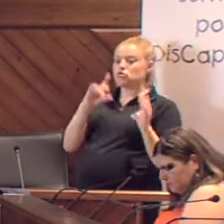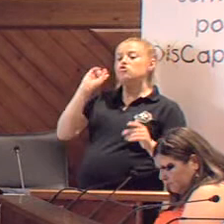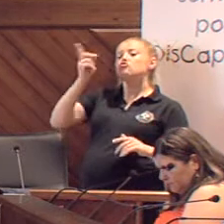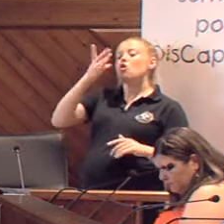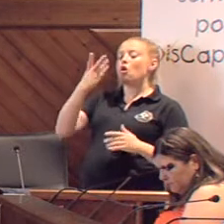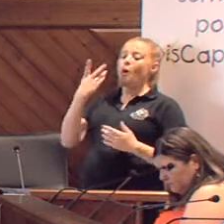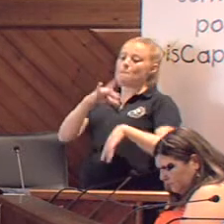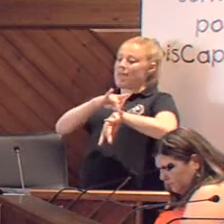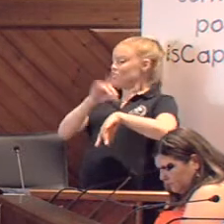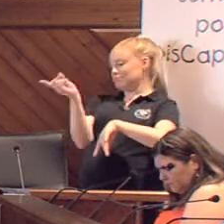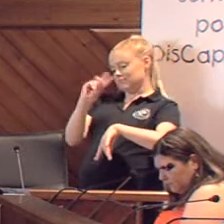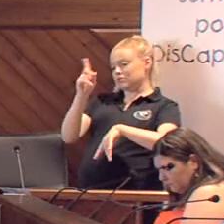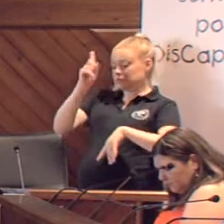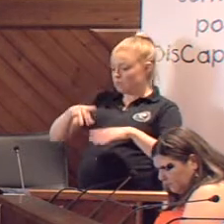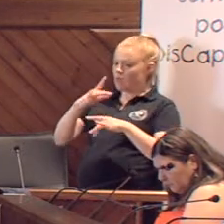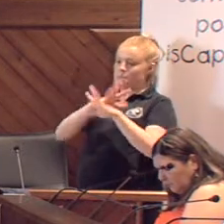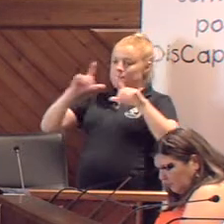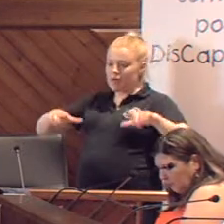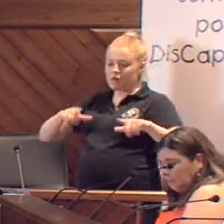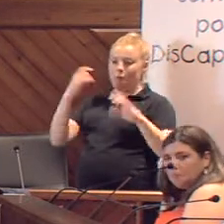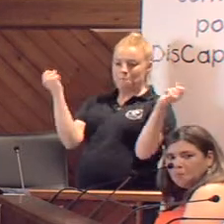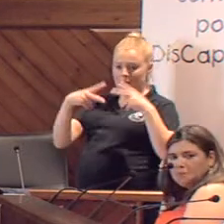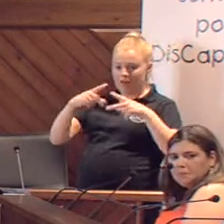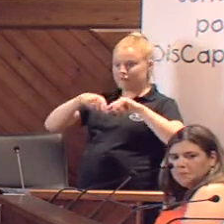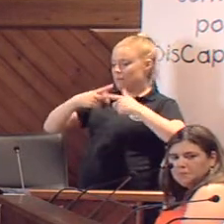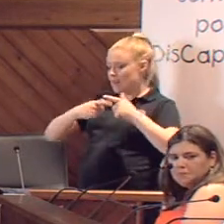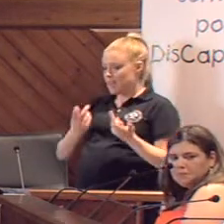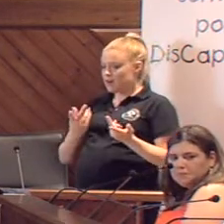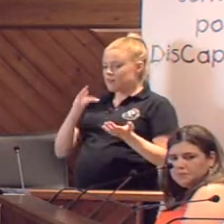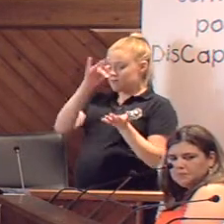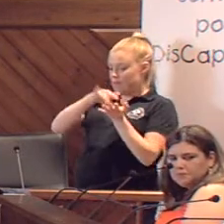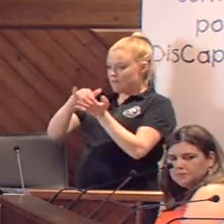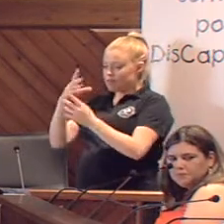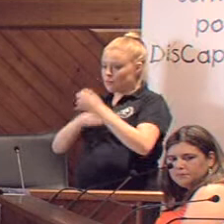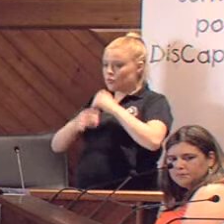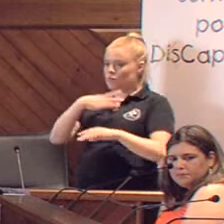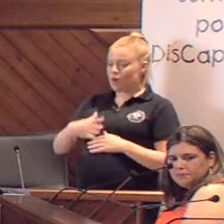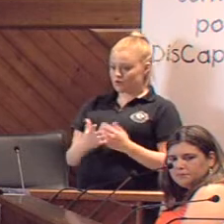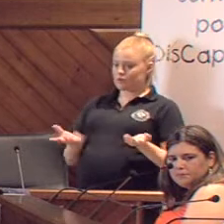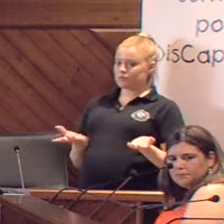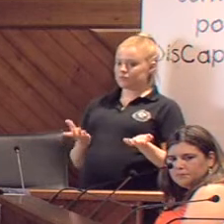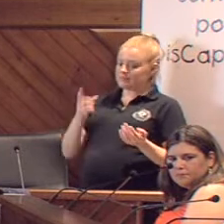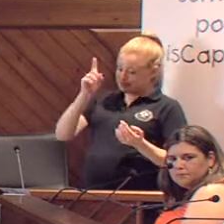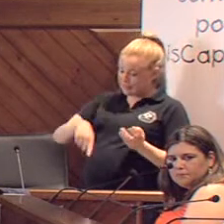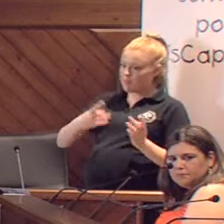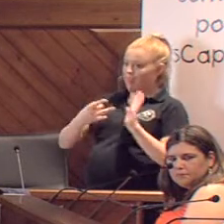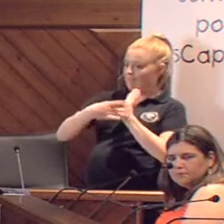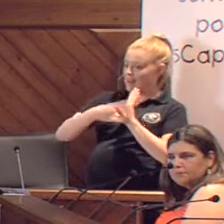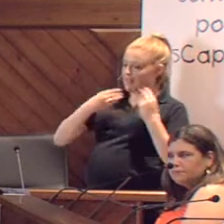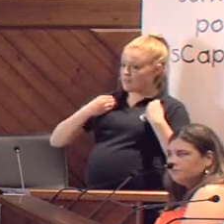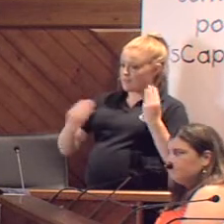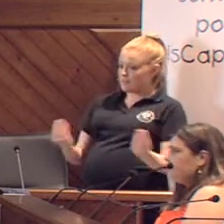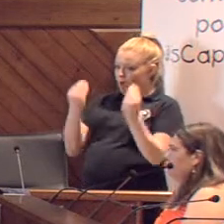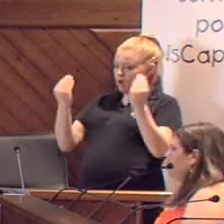centro de salud, sino a los parques, a las terrazas, a visitar a familiares, eventos en Pozo Blanco. También cosas así mejoran la calidad de vida.